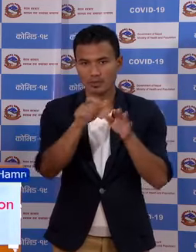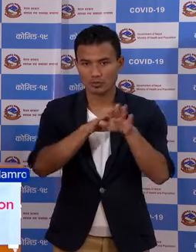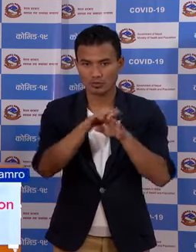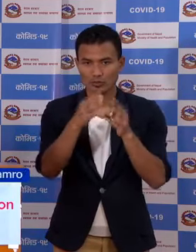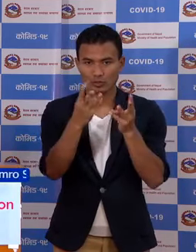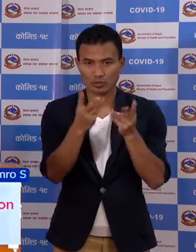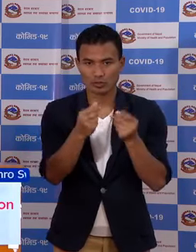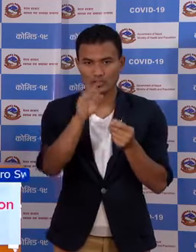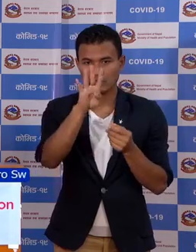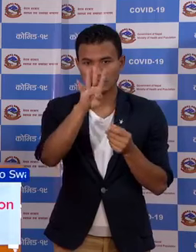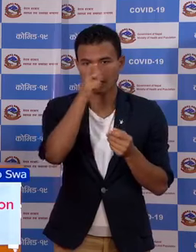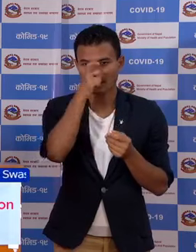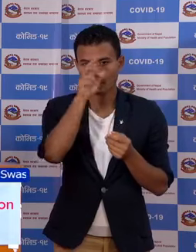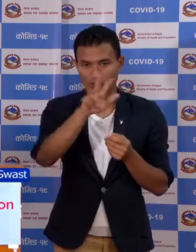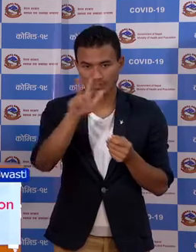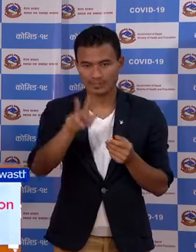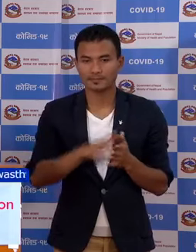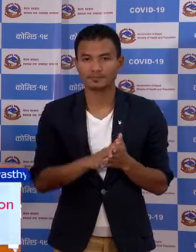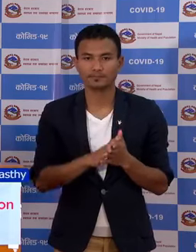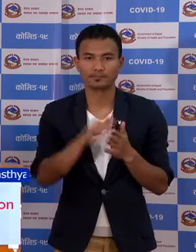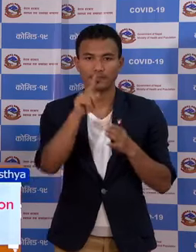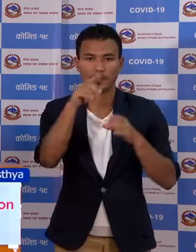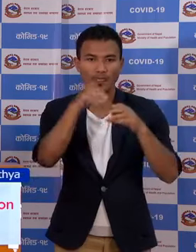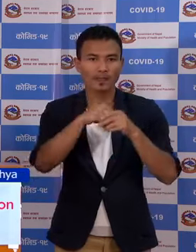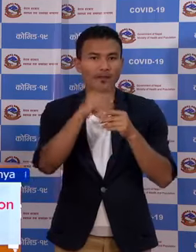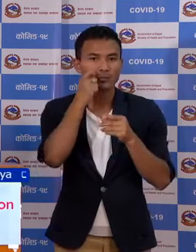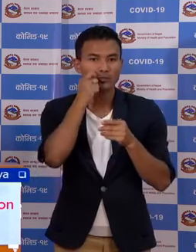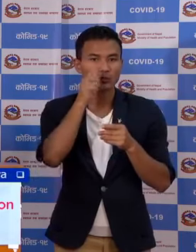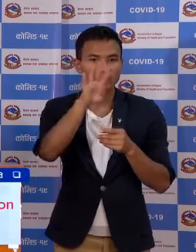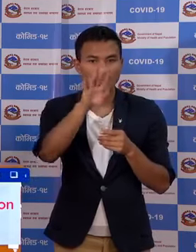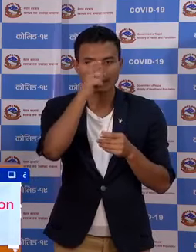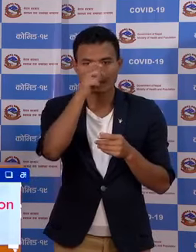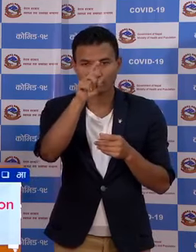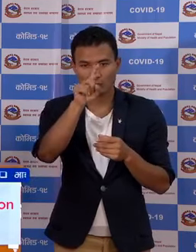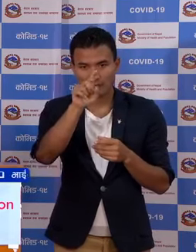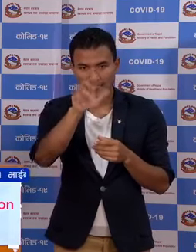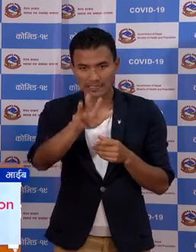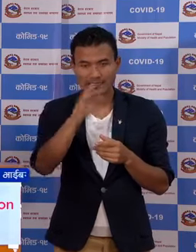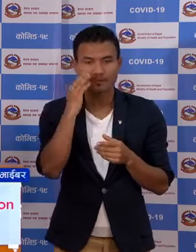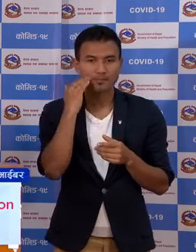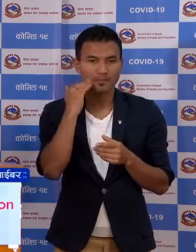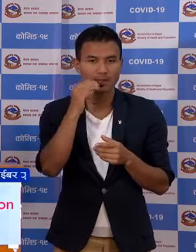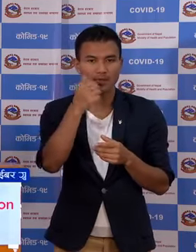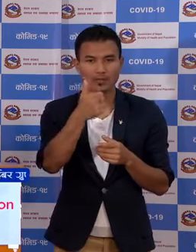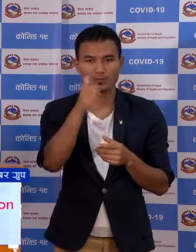जम्मा संख्या 48 तेस मद्दे पूरु 4-19 र महिला